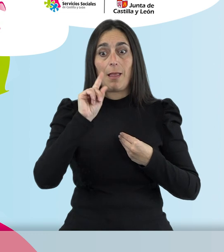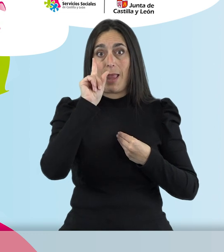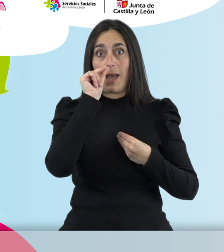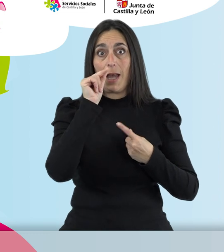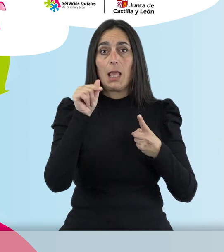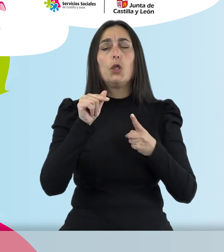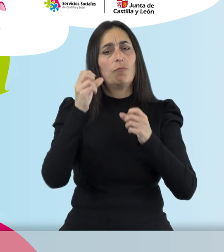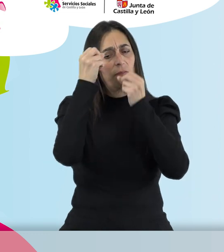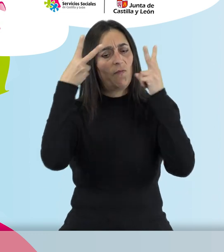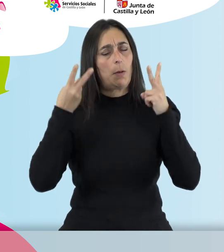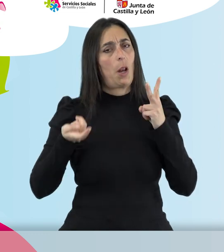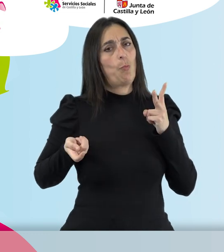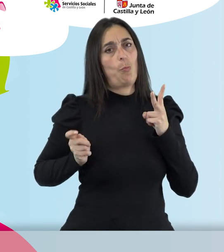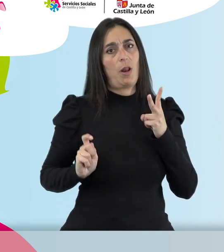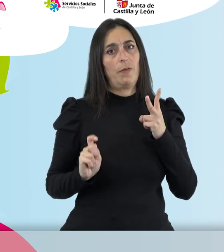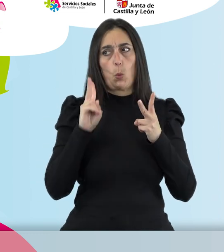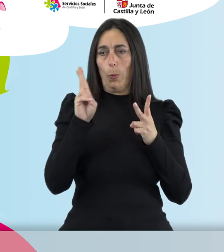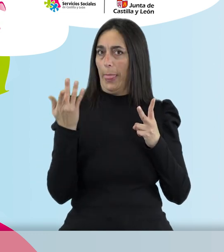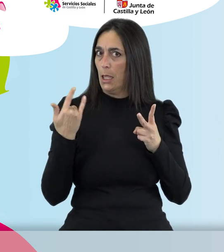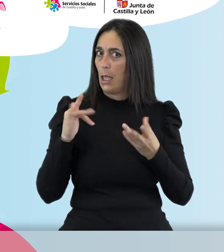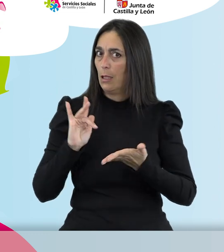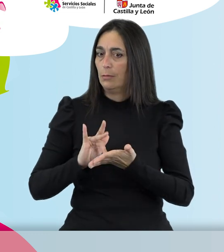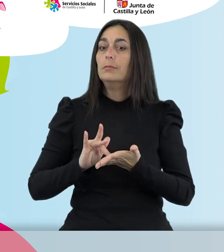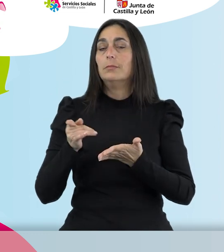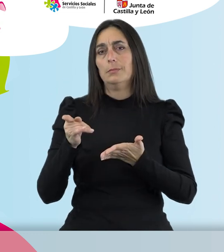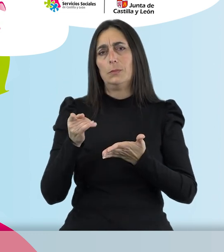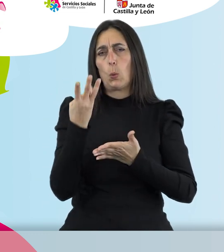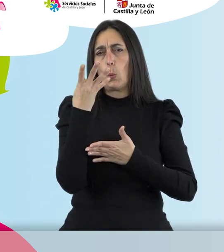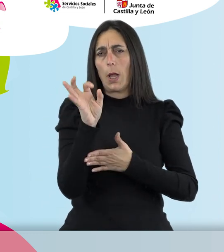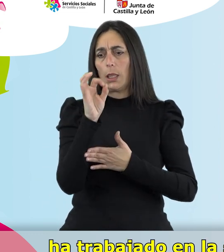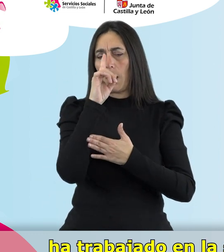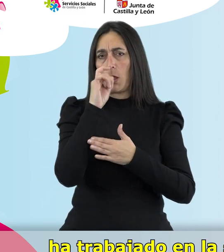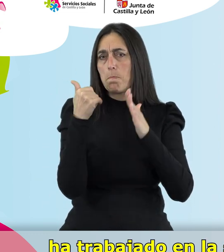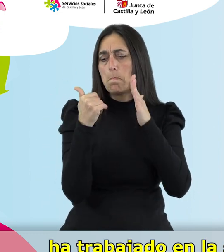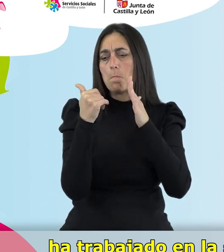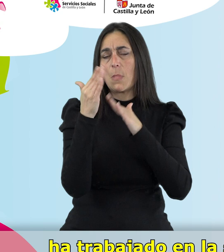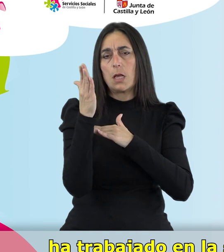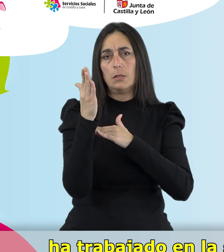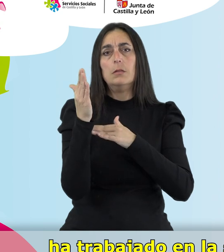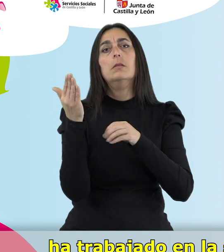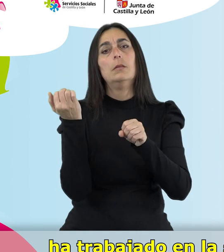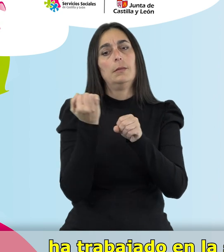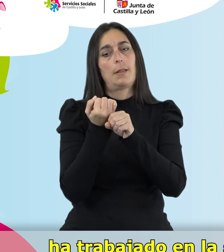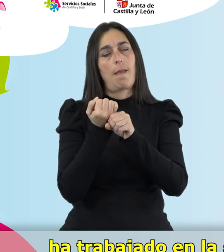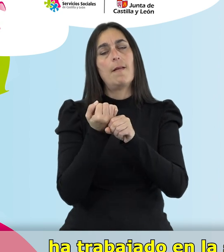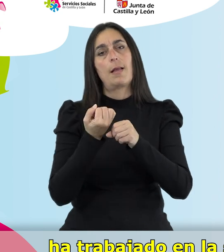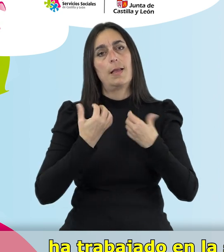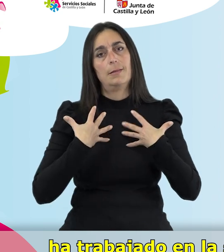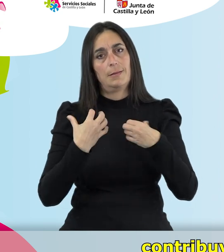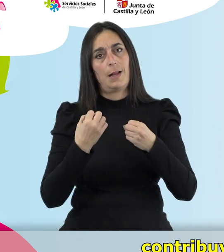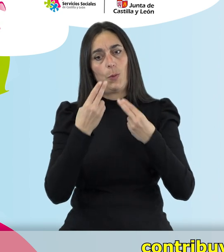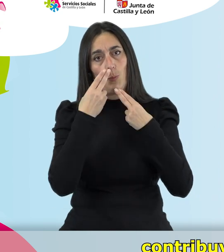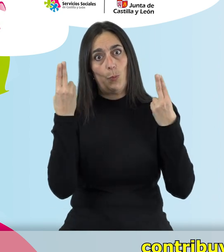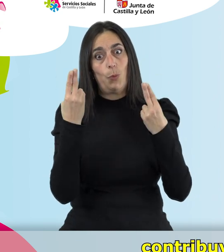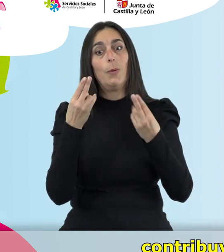enfermera de profesión, ya jubilada, quien durante más de 40 años ha trabajado en la sanidad pública de